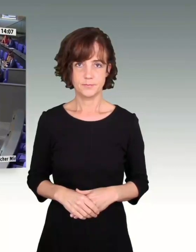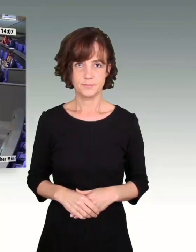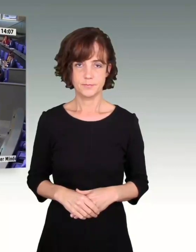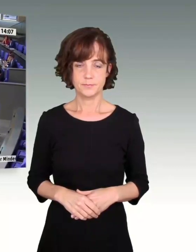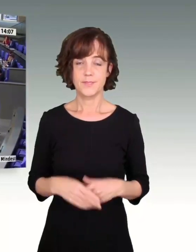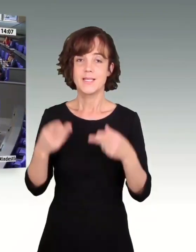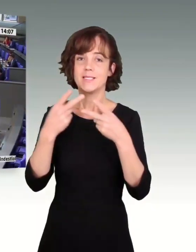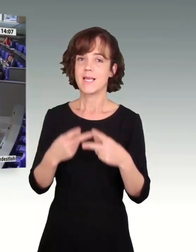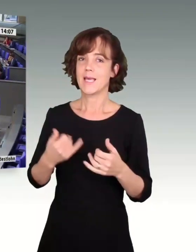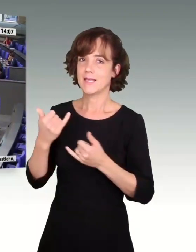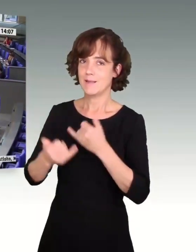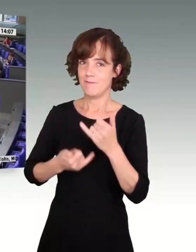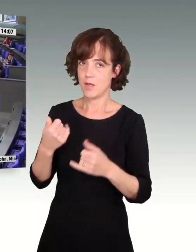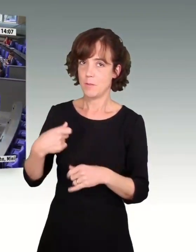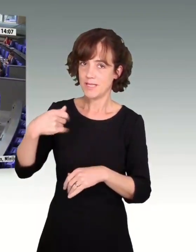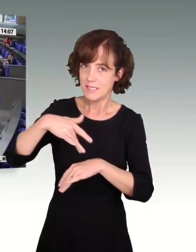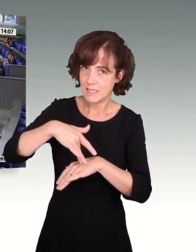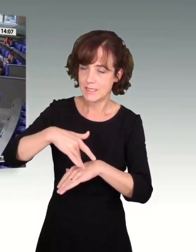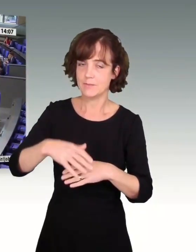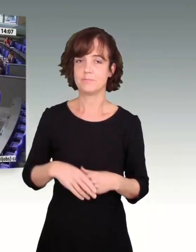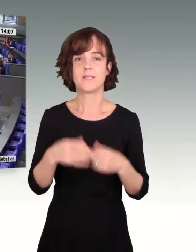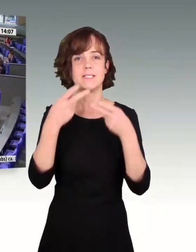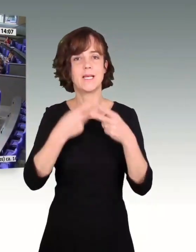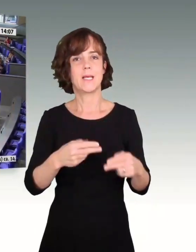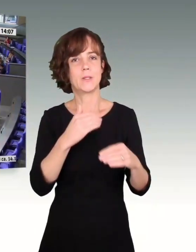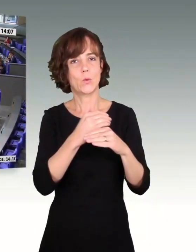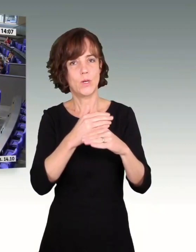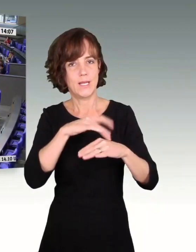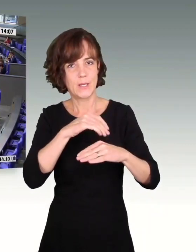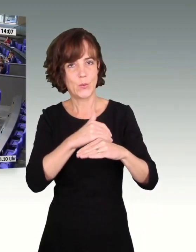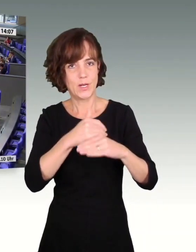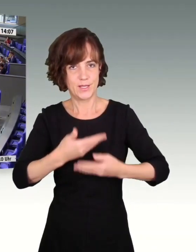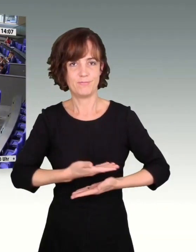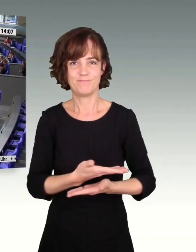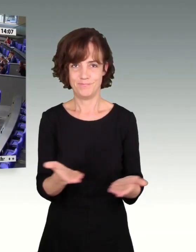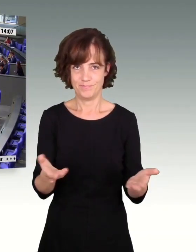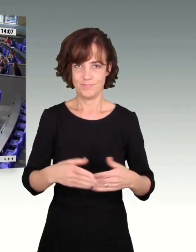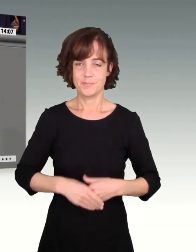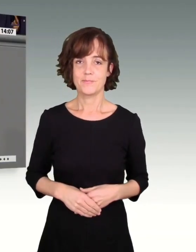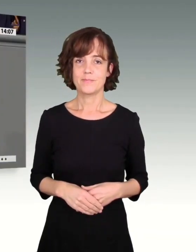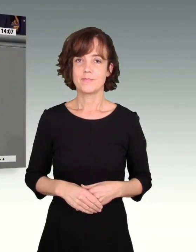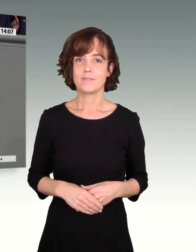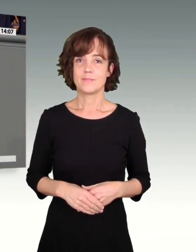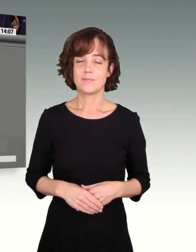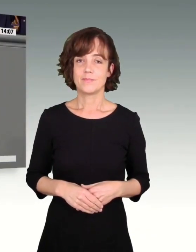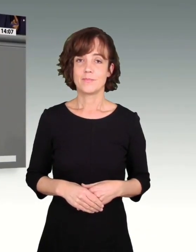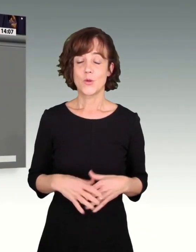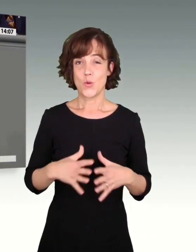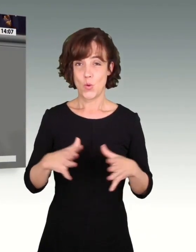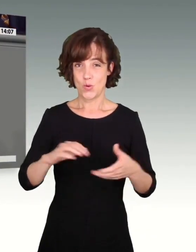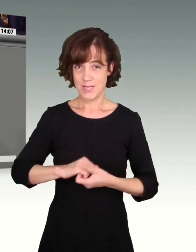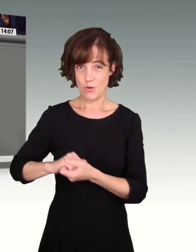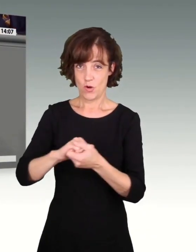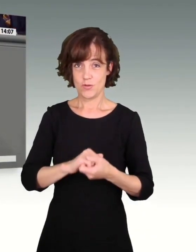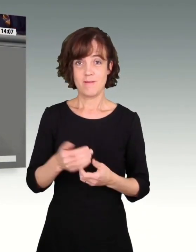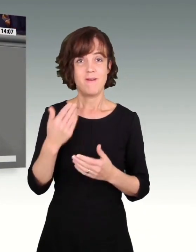Sehr geehrte Frau Präsidentin! Sehr geehrte Kolleginnen und Kollegen! Als die Große Koalition vor